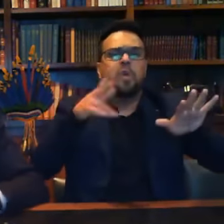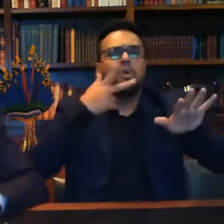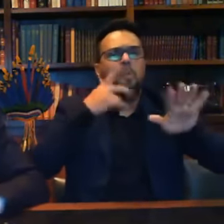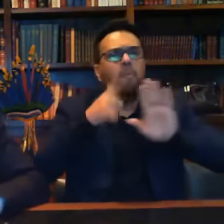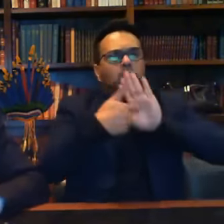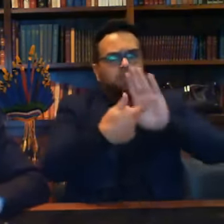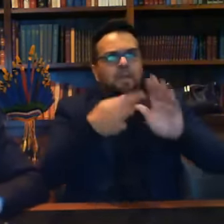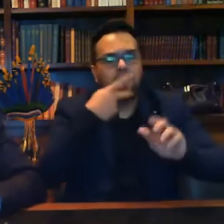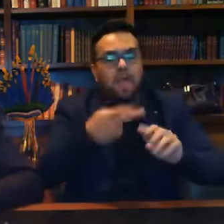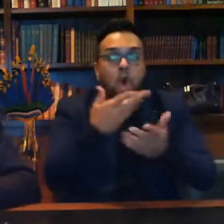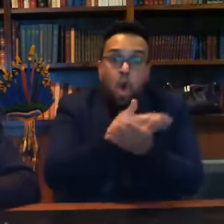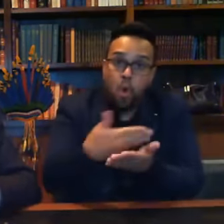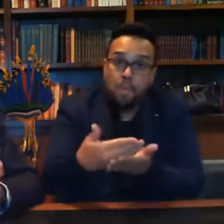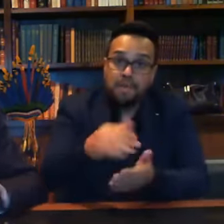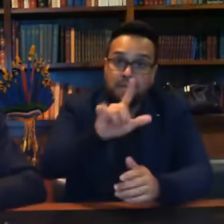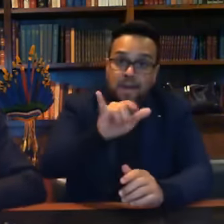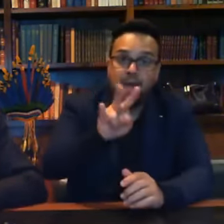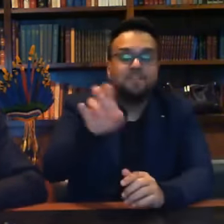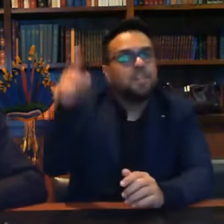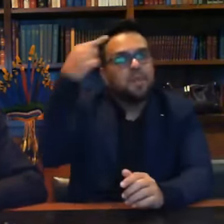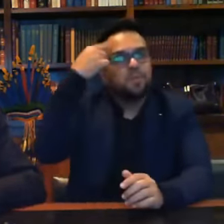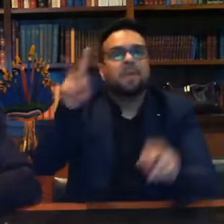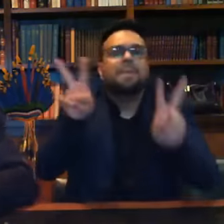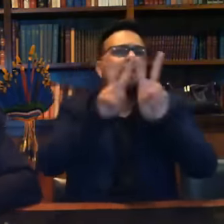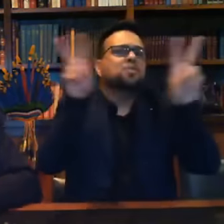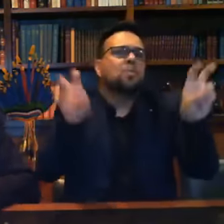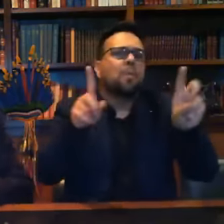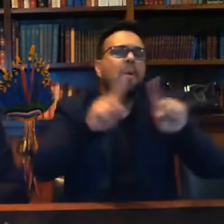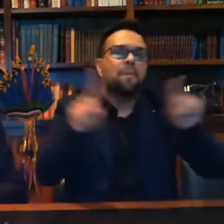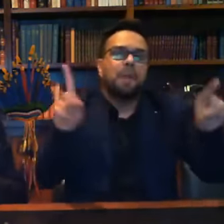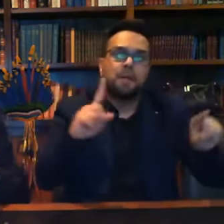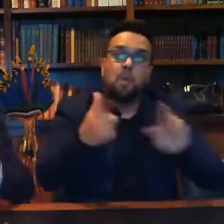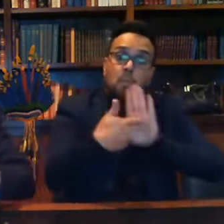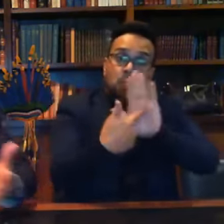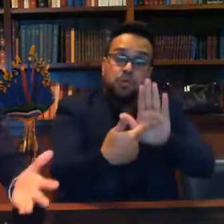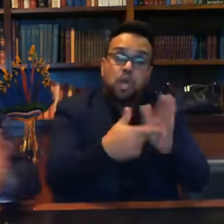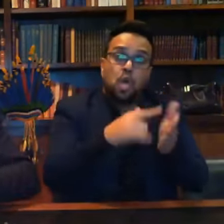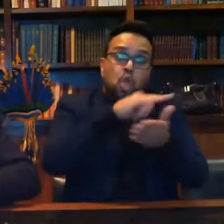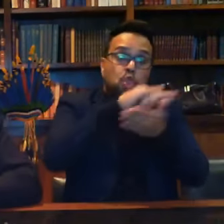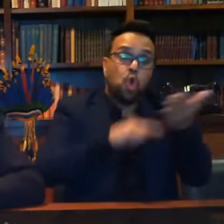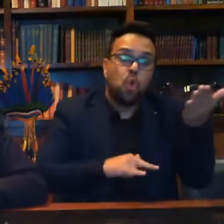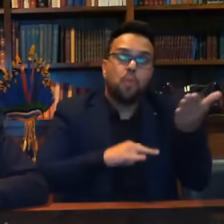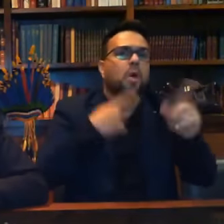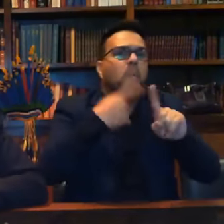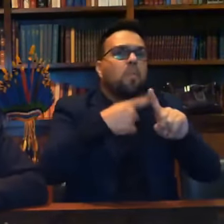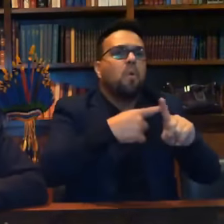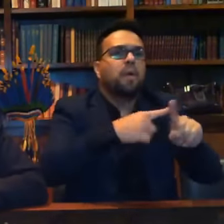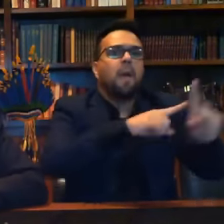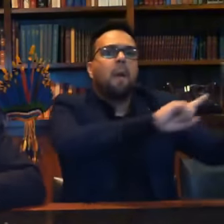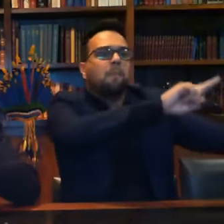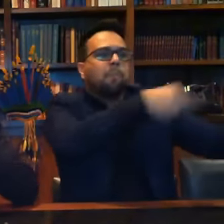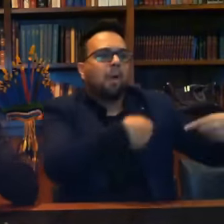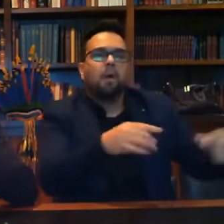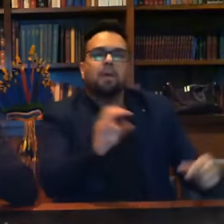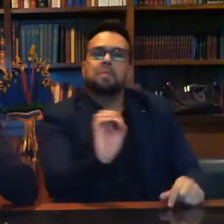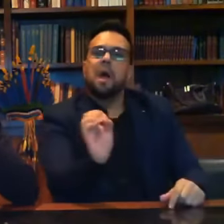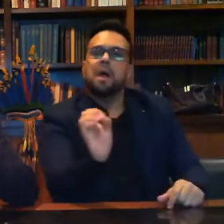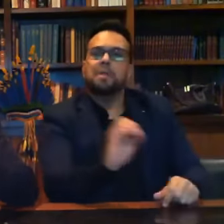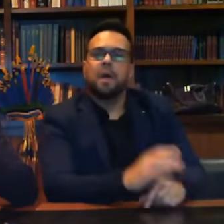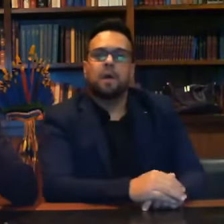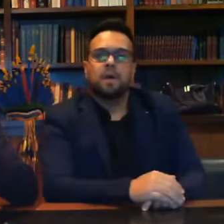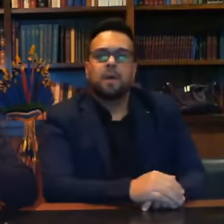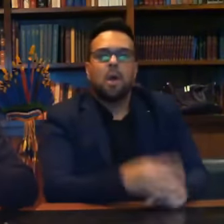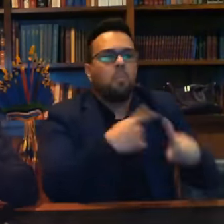e comecei fazendo a live, eles não sabiam do que se tratava, com documentos do TSE, por que não me rebateram online? Por que